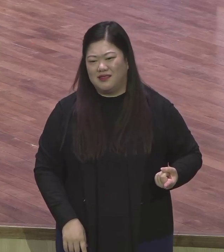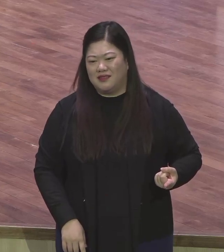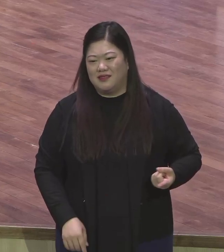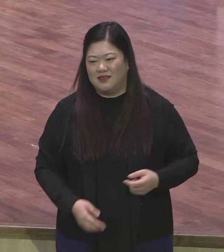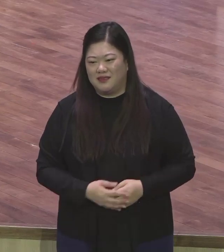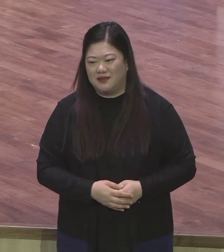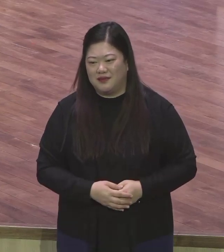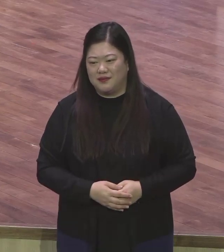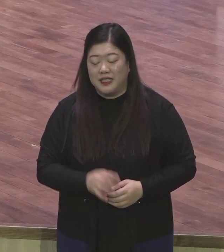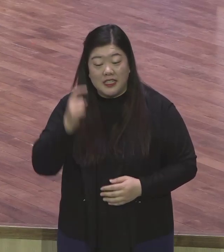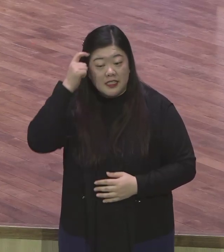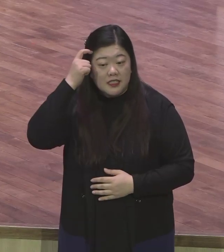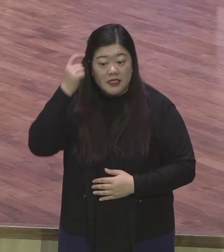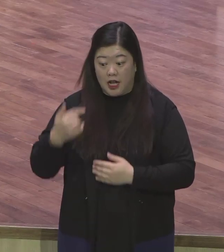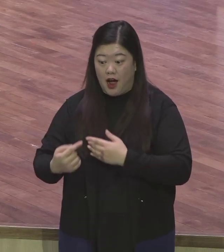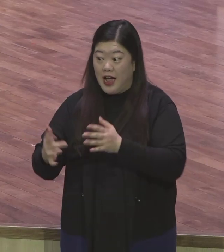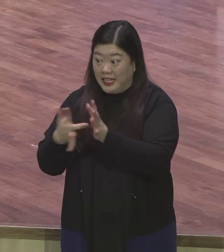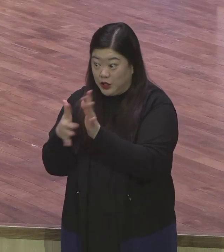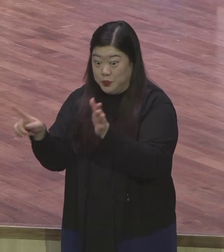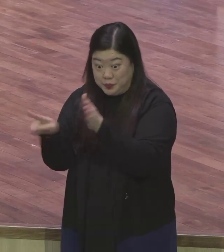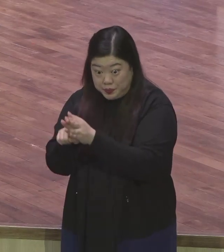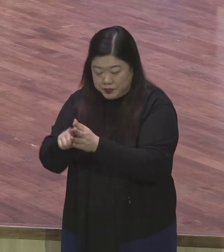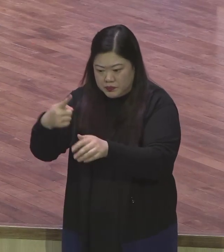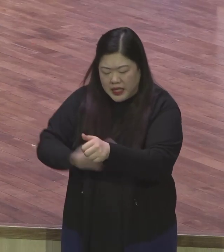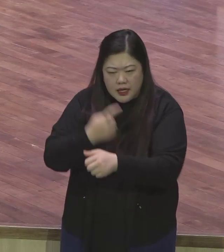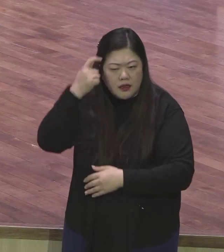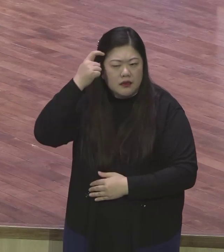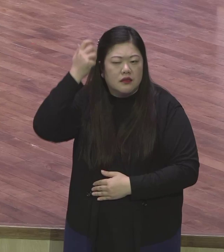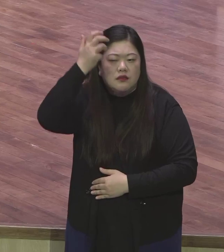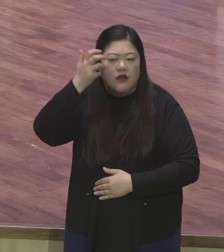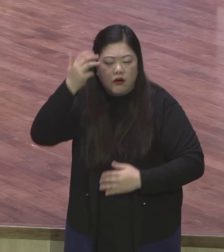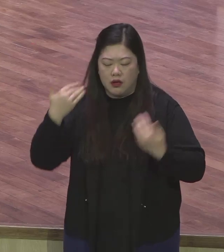영적으로 장성해서 변해야 된다 말이요 변해야 돼요